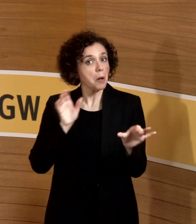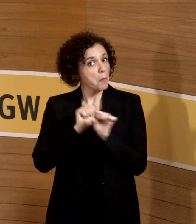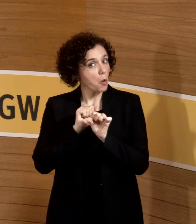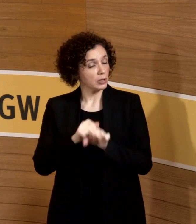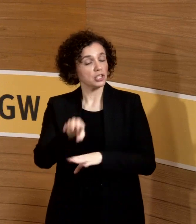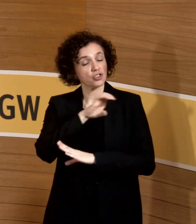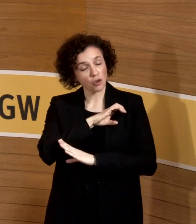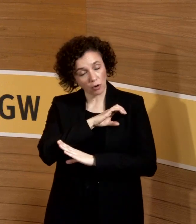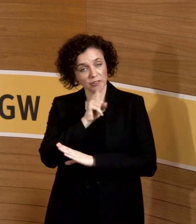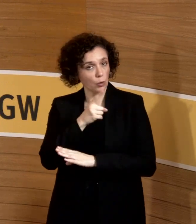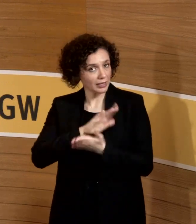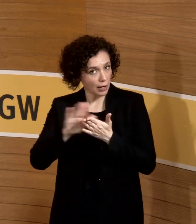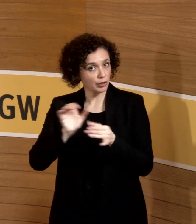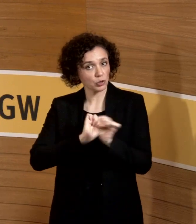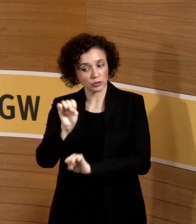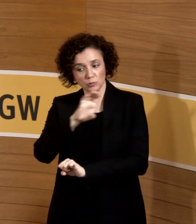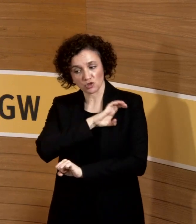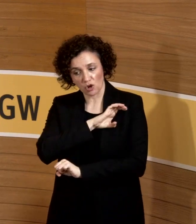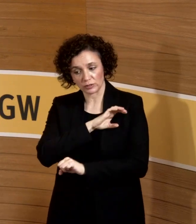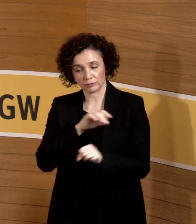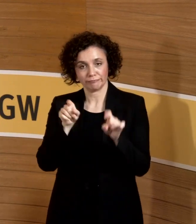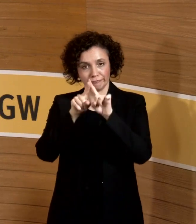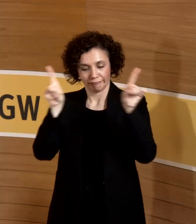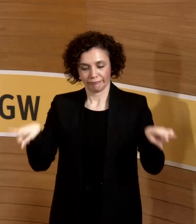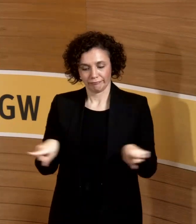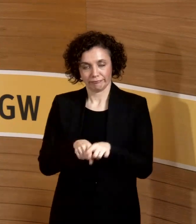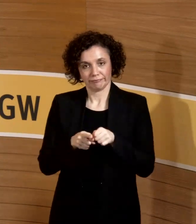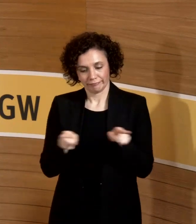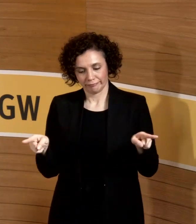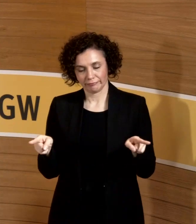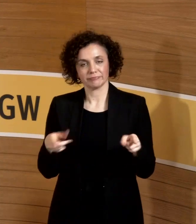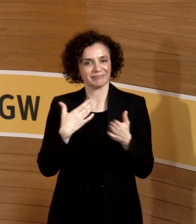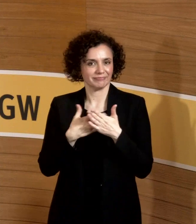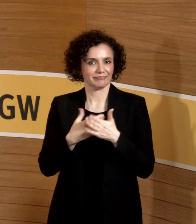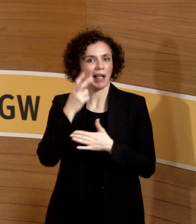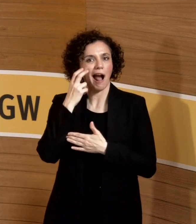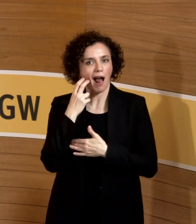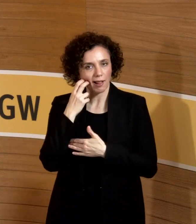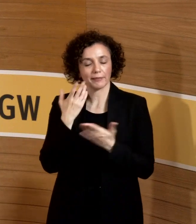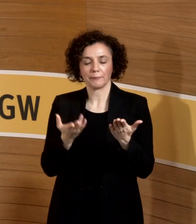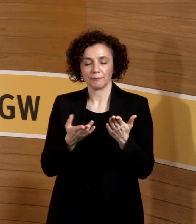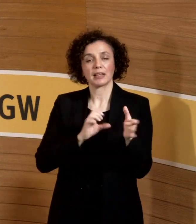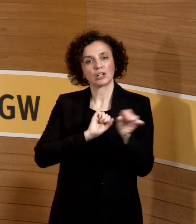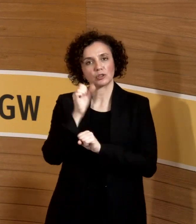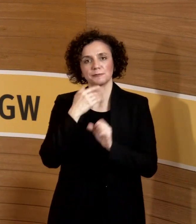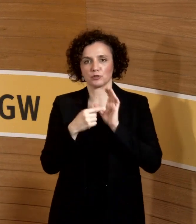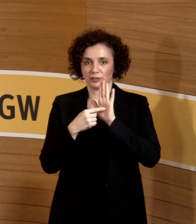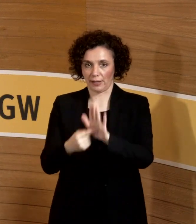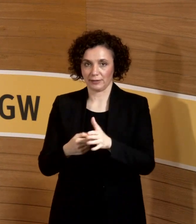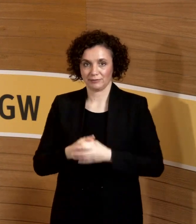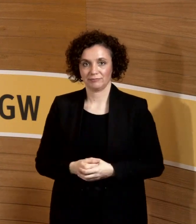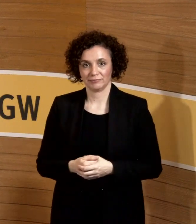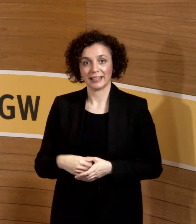Das ist jetzt ein Diagramm, was uralt ist, was ich da angegeben habe, wo ich es her habe. Soll nur zeigen, ich mache eine